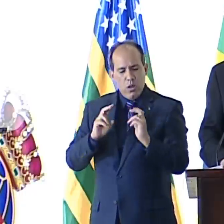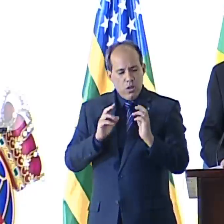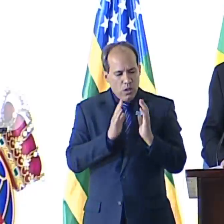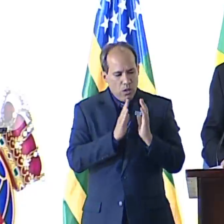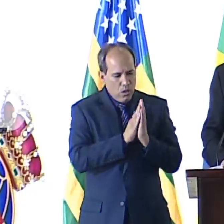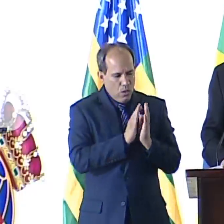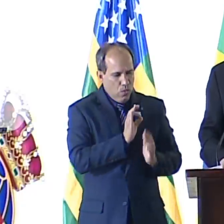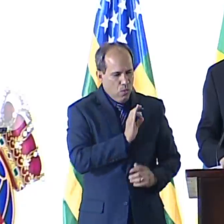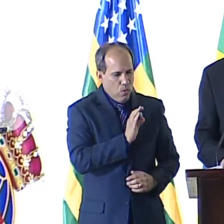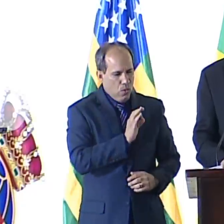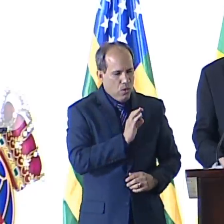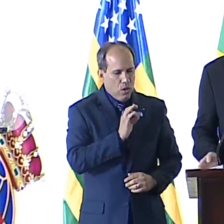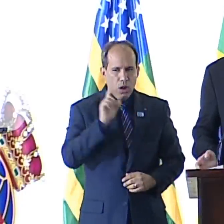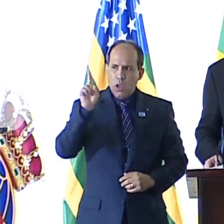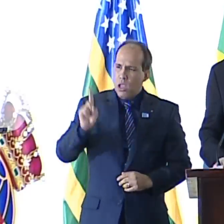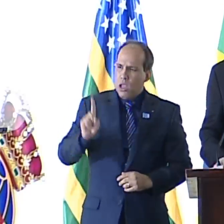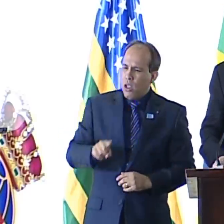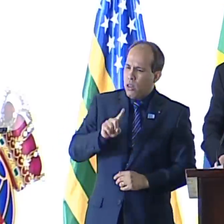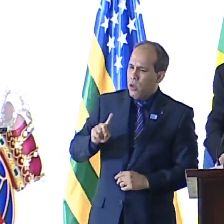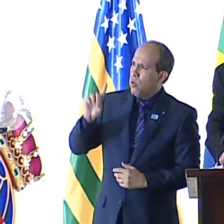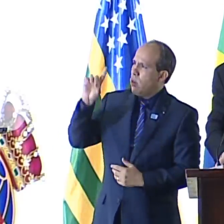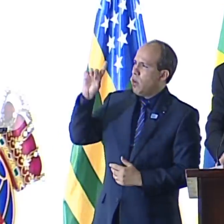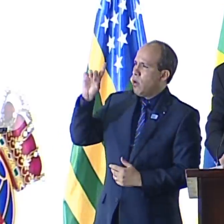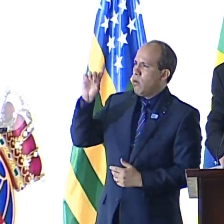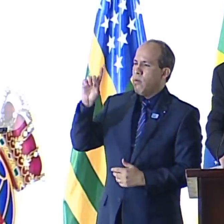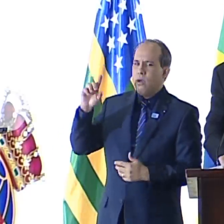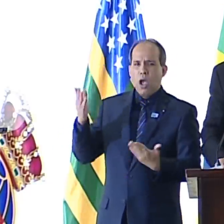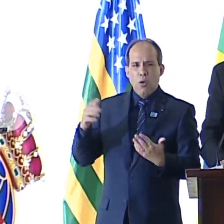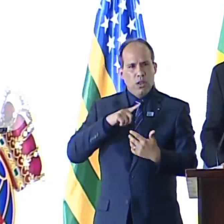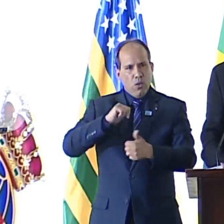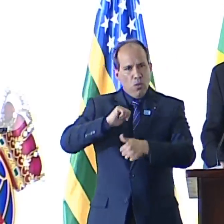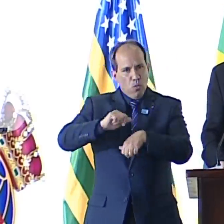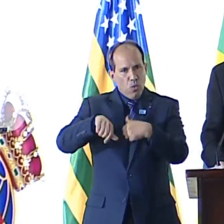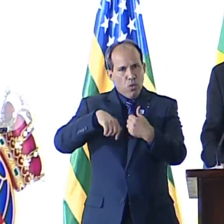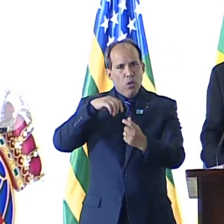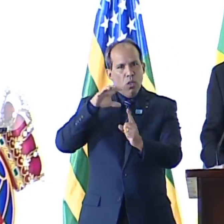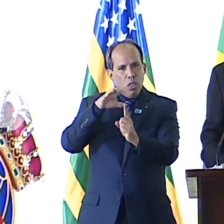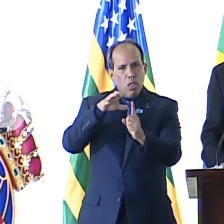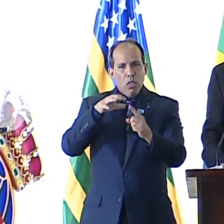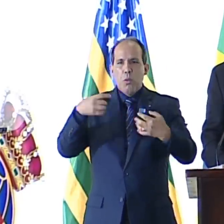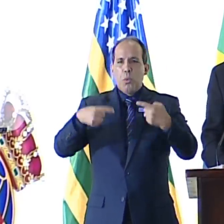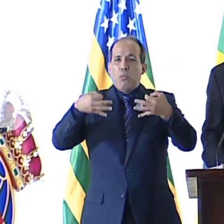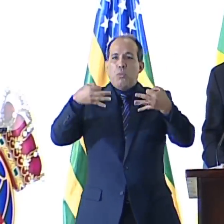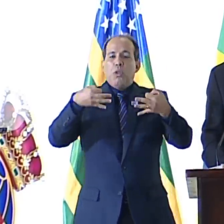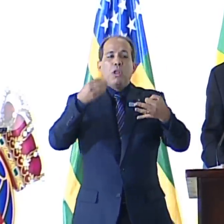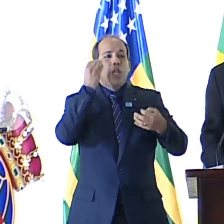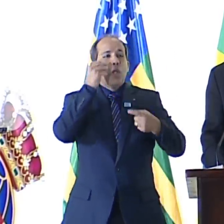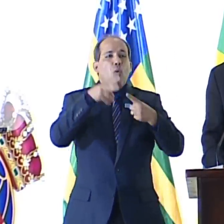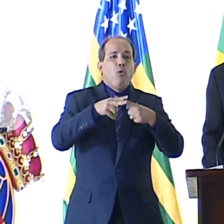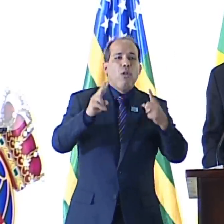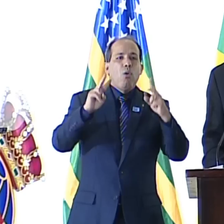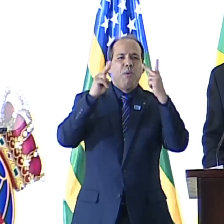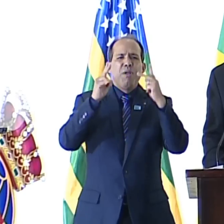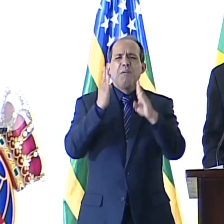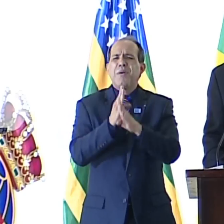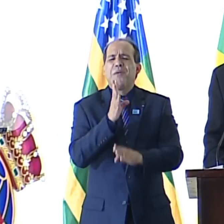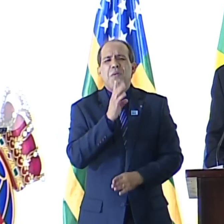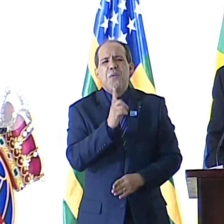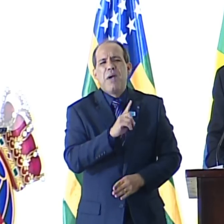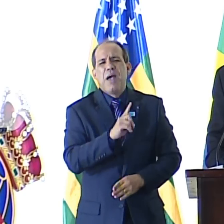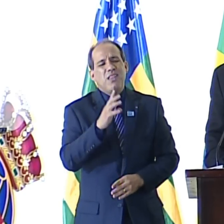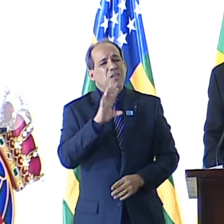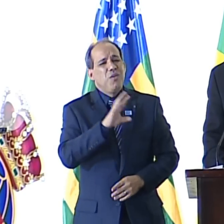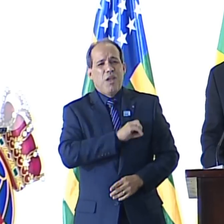proscrito. Hoje temos o globalismo e o politicamente correto, tentando consertar a humanidade sem entendê-la e sem amá-la.